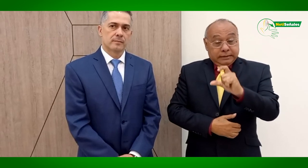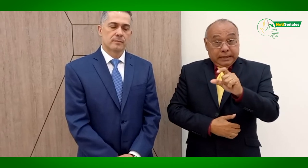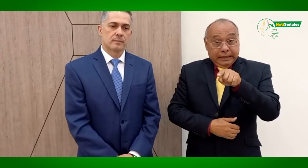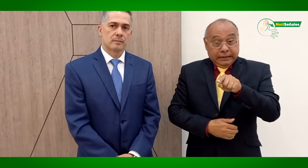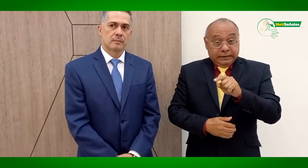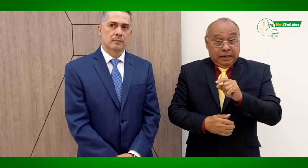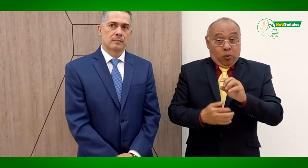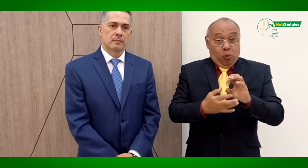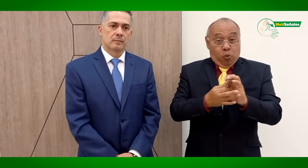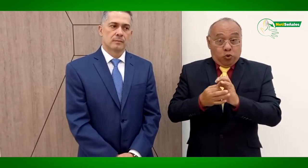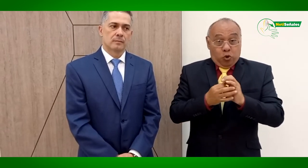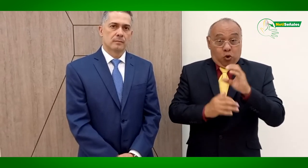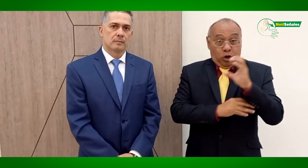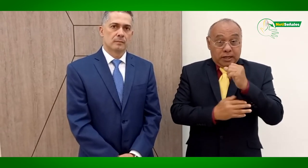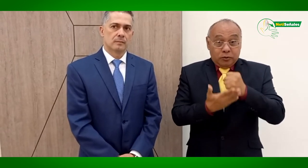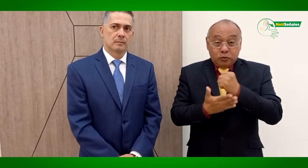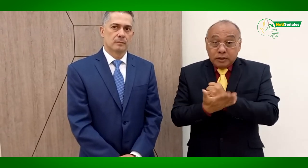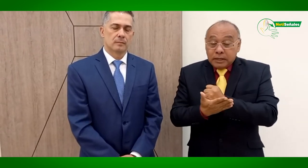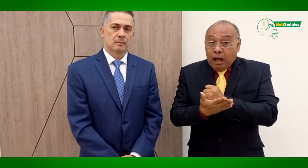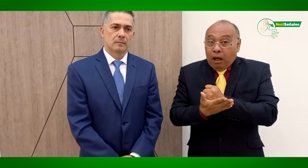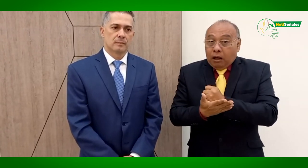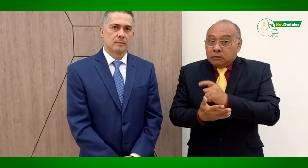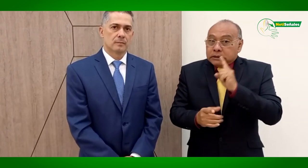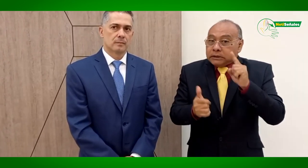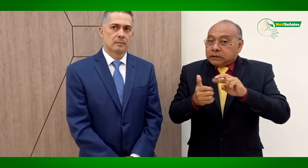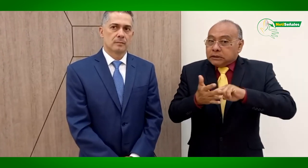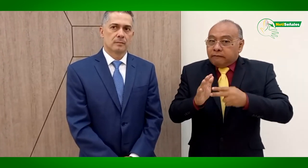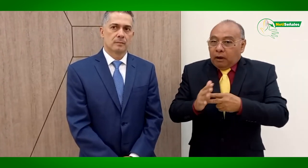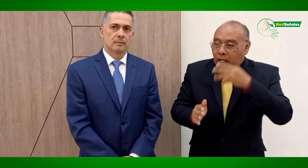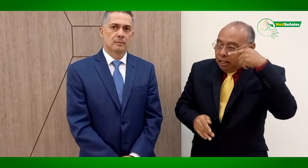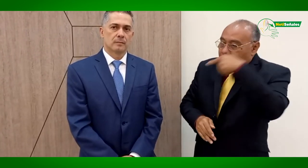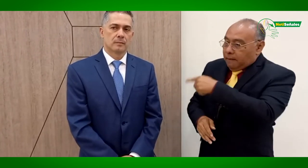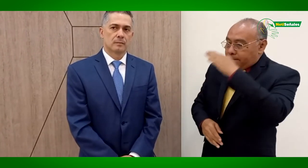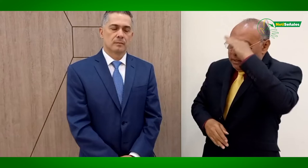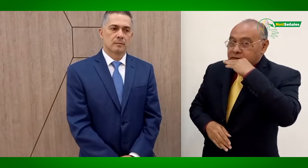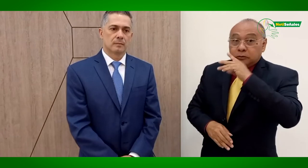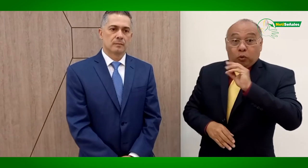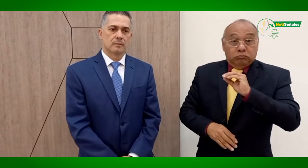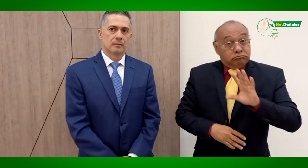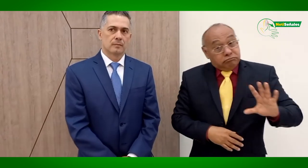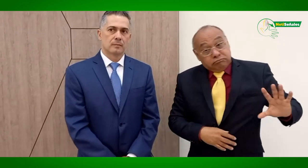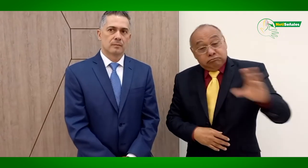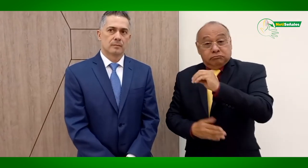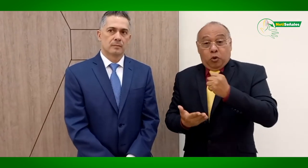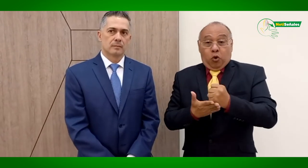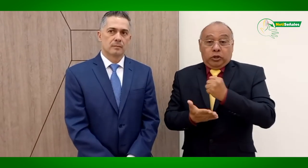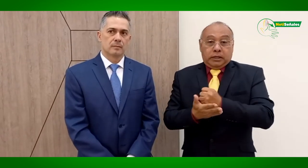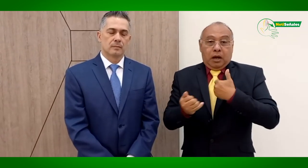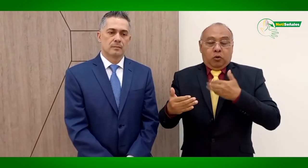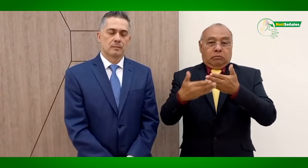Unión Colegiada Nacional de Notariado Colombiano quiere decir que no es solamente Medellín, también tenemos que